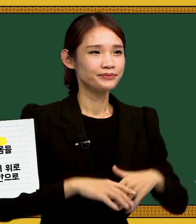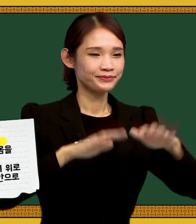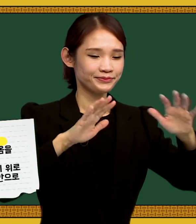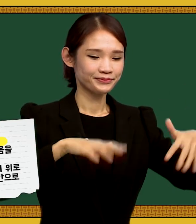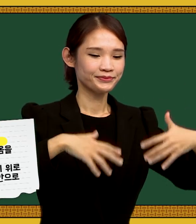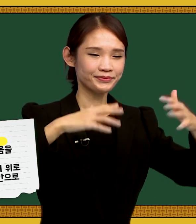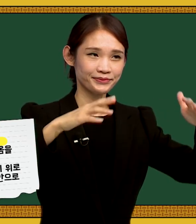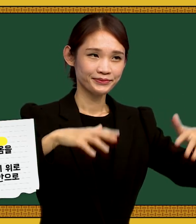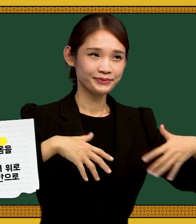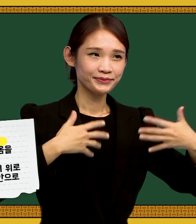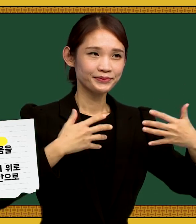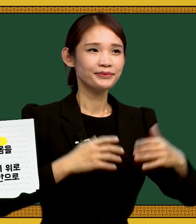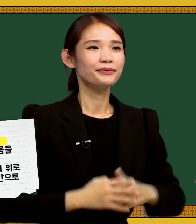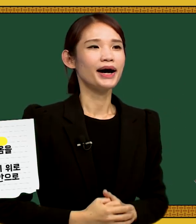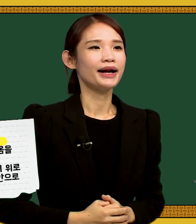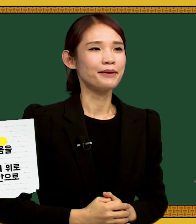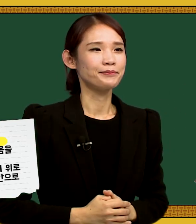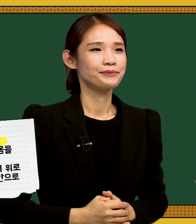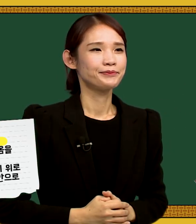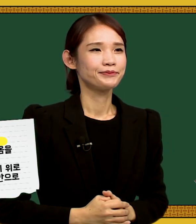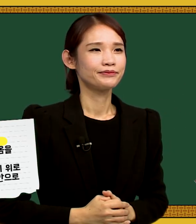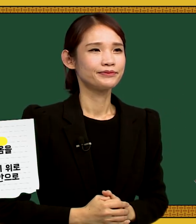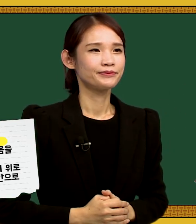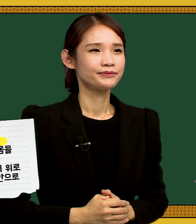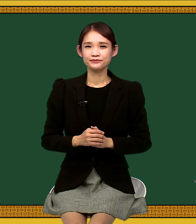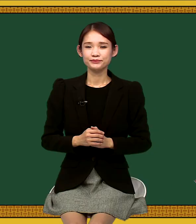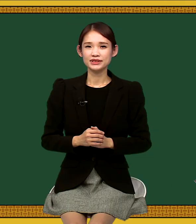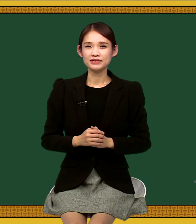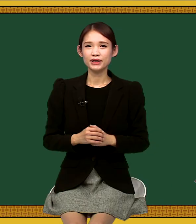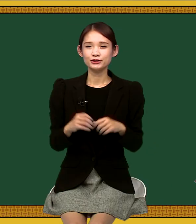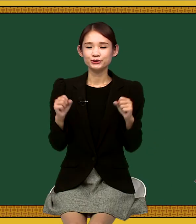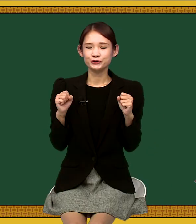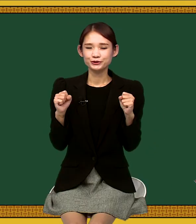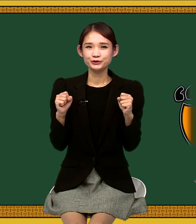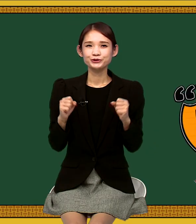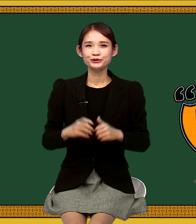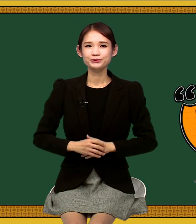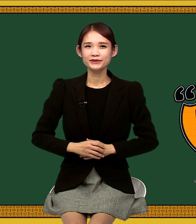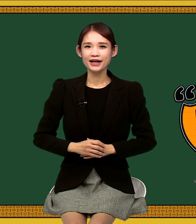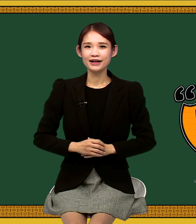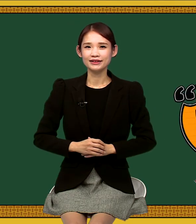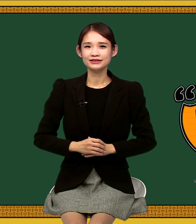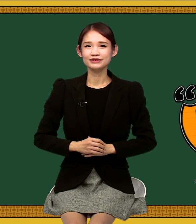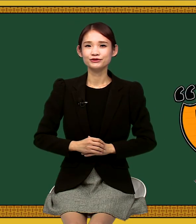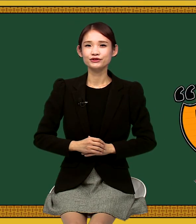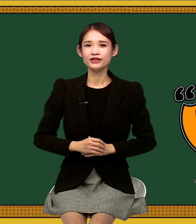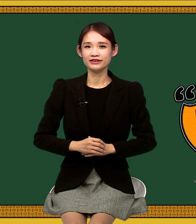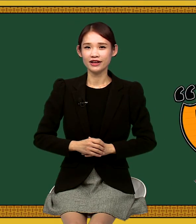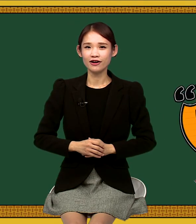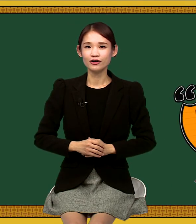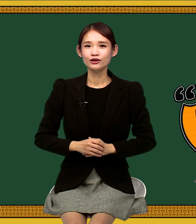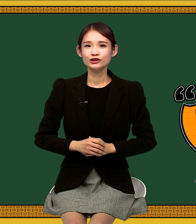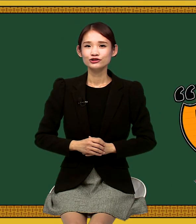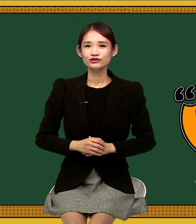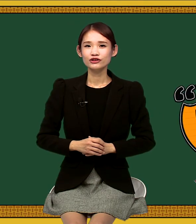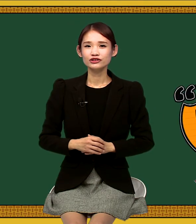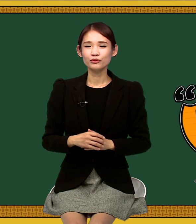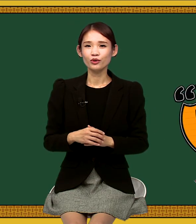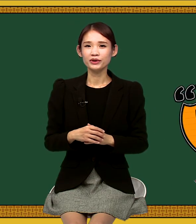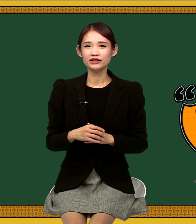바람, 바람 마지막으로 춥다 라는 수어인데요. 추워서 몸이